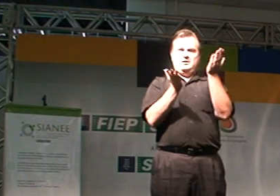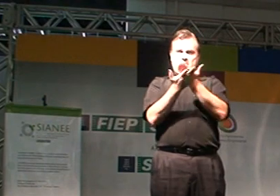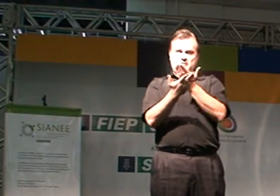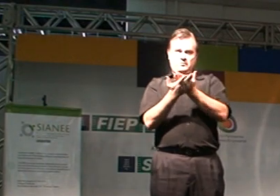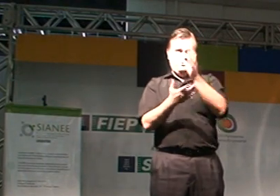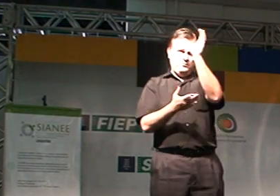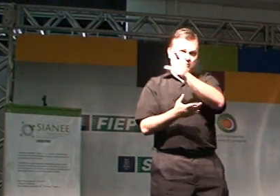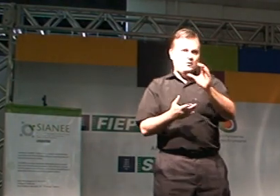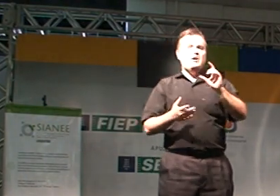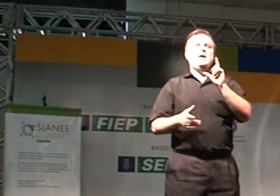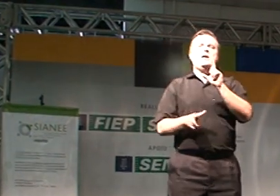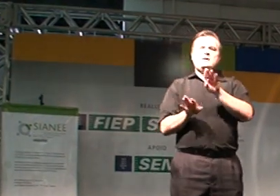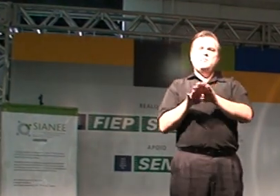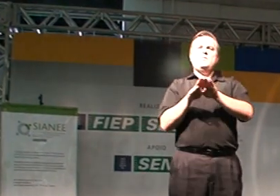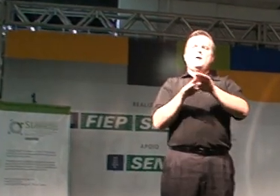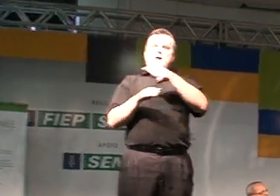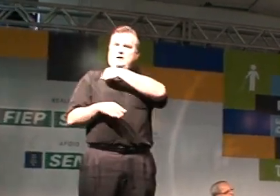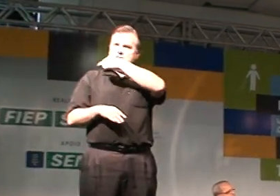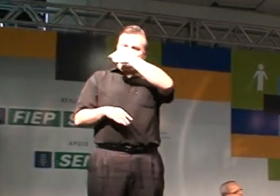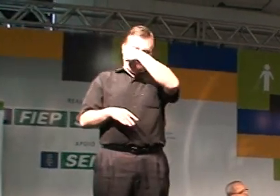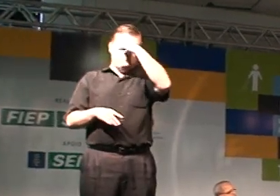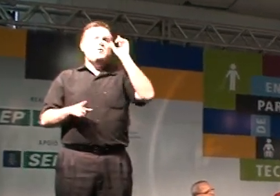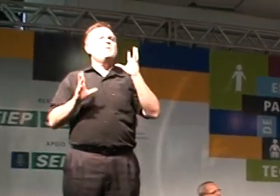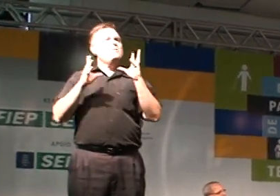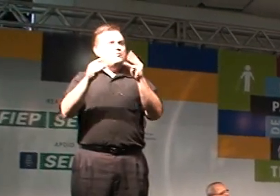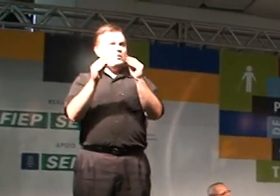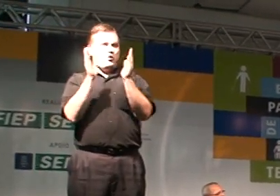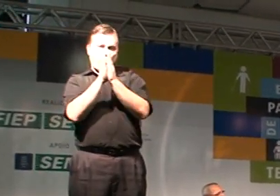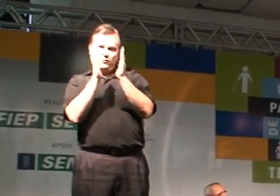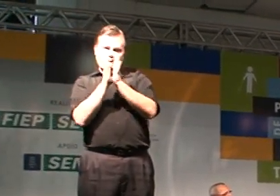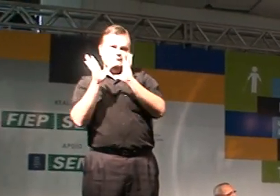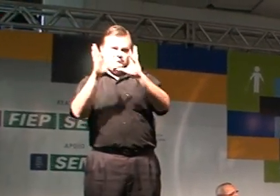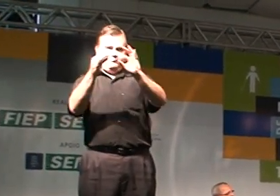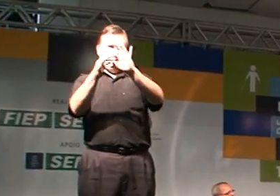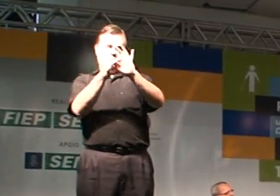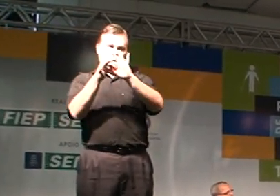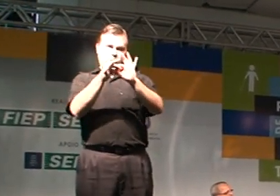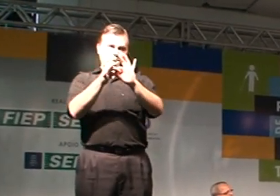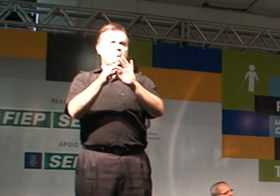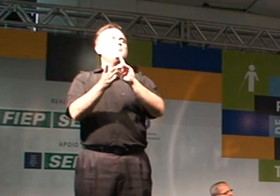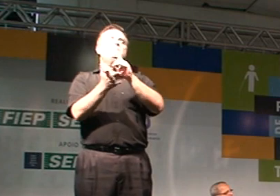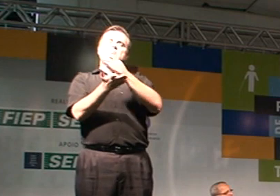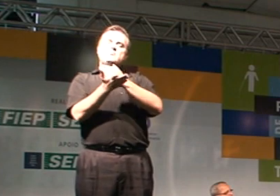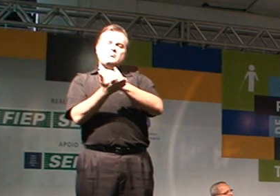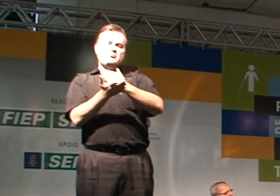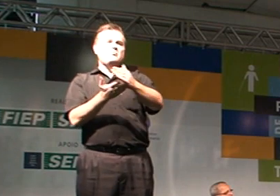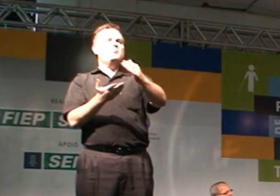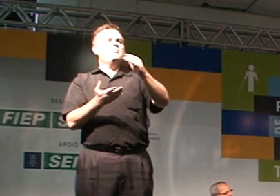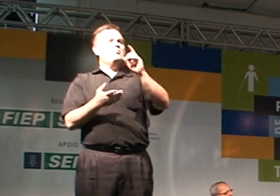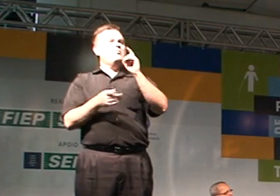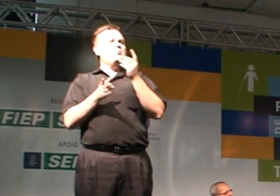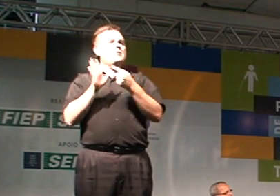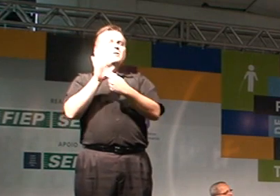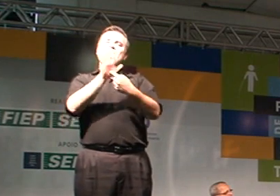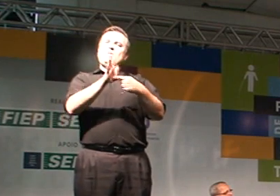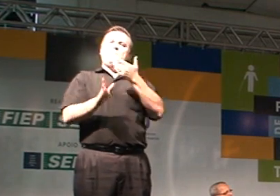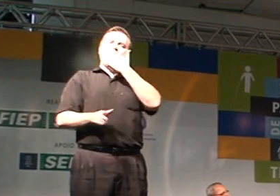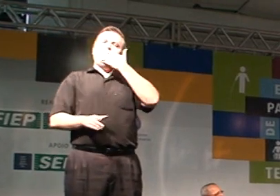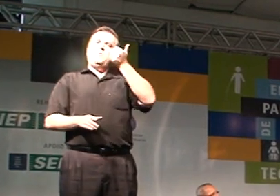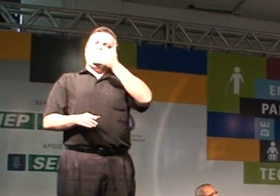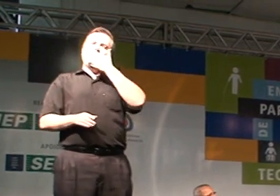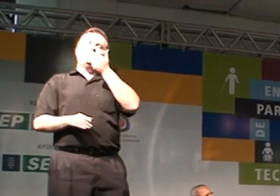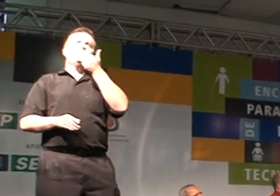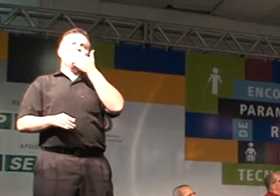católica, a irmã estava lá presente, a médica era espírita, e fizemos uma oração em tudo bem. E a partir dali o Rafael começou a apresentar sinais de melhora